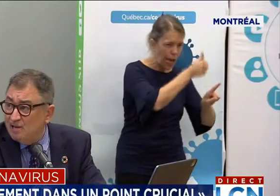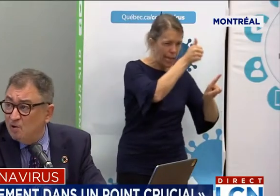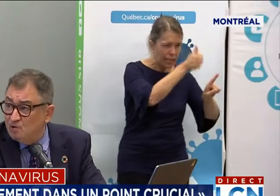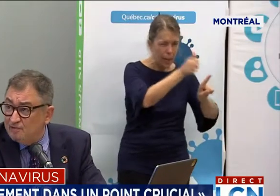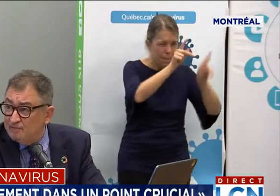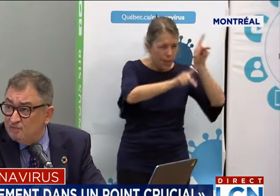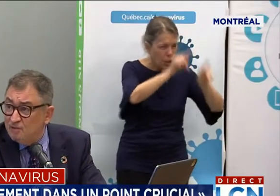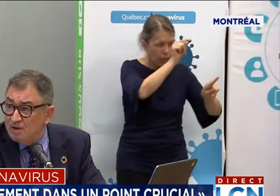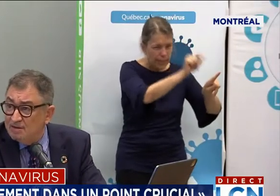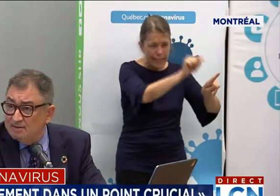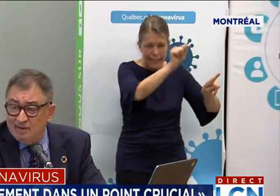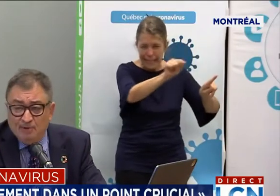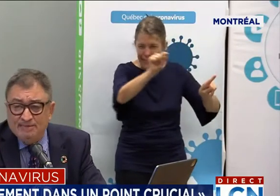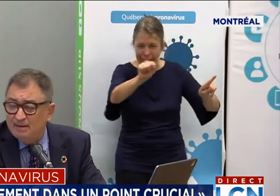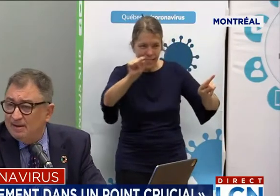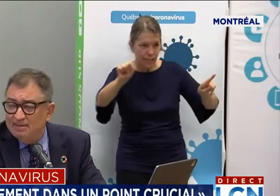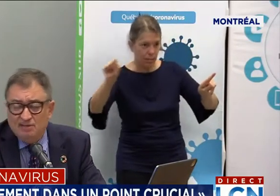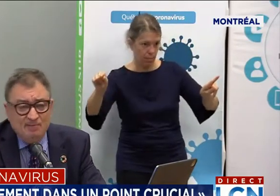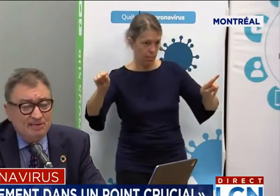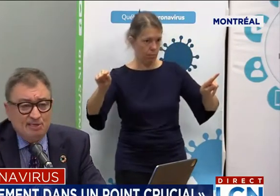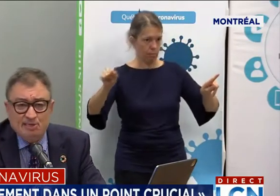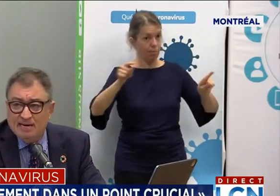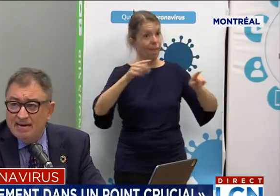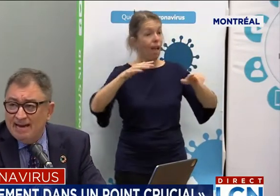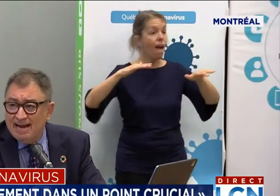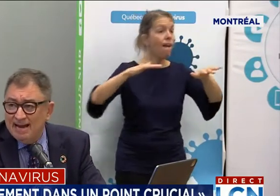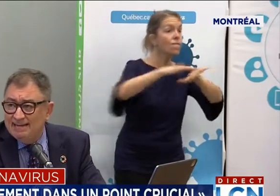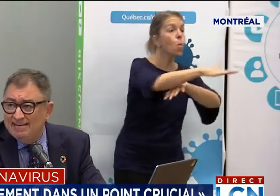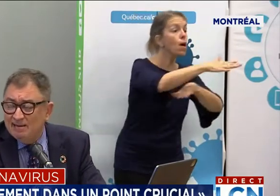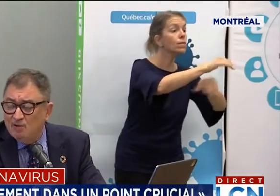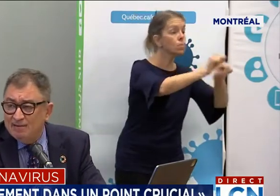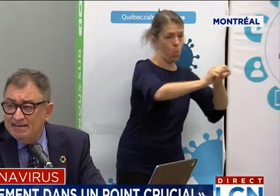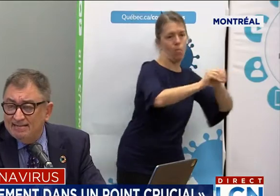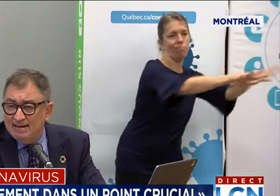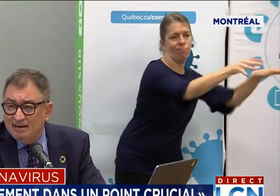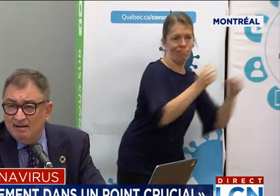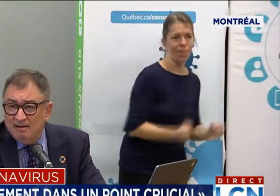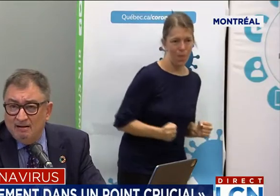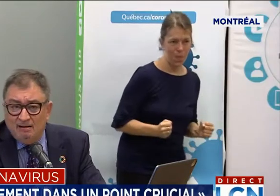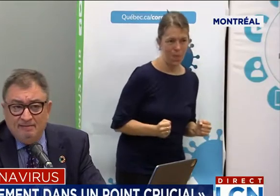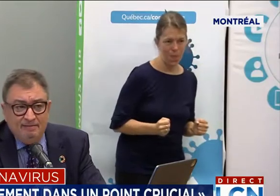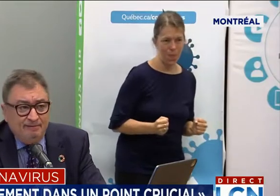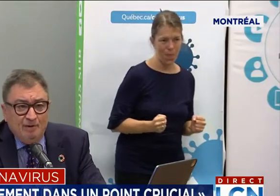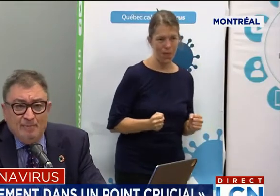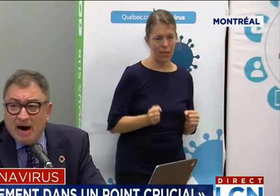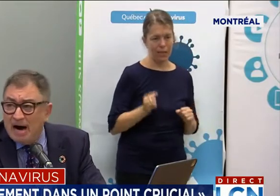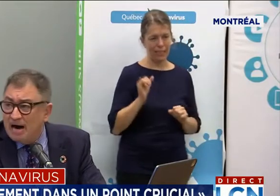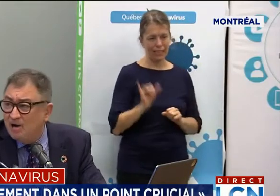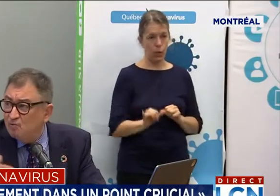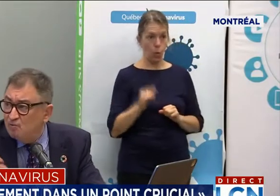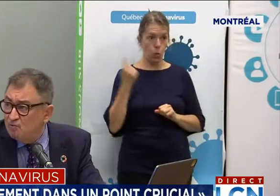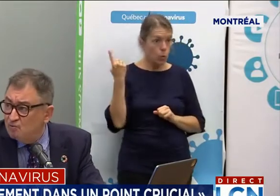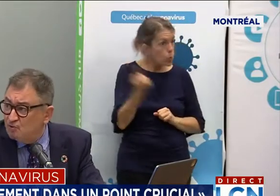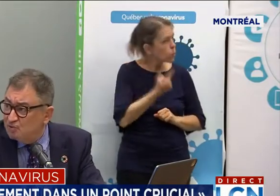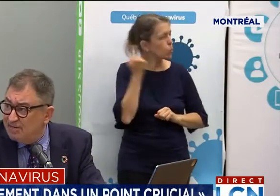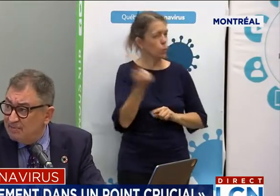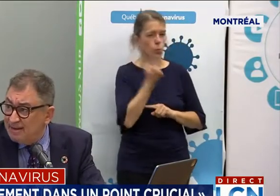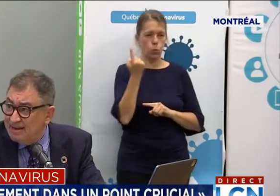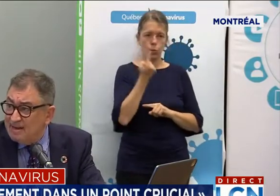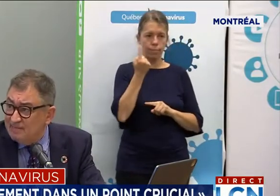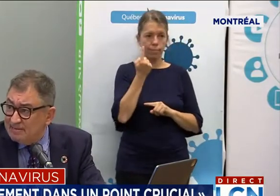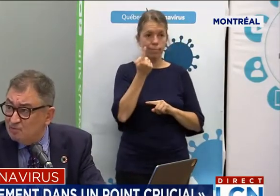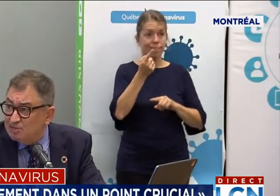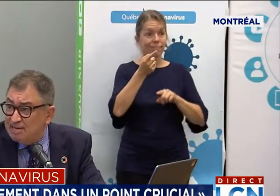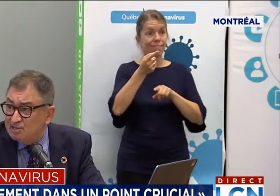comme tel, on l'a vu. Ce n'est pas nécessairement seulement associé à des contextes de bar ou d'autres